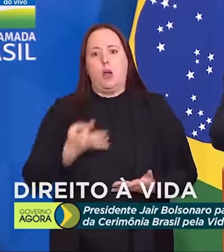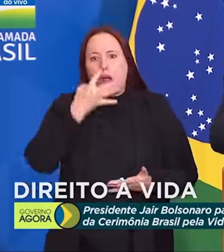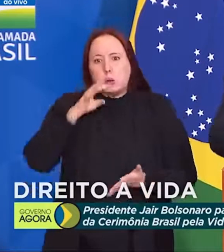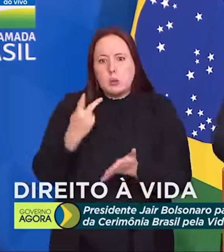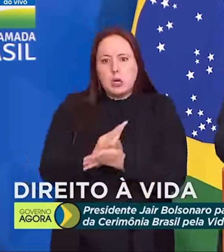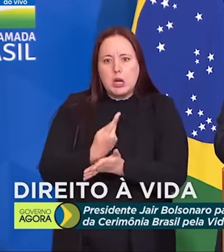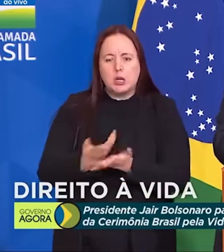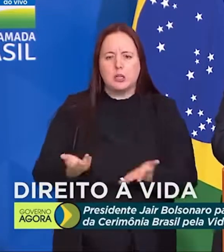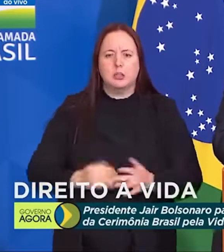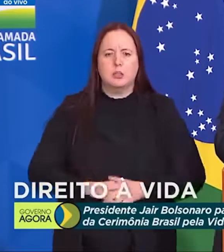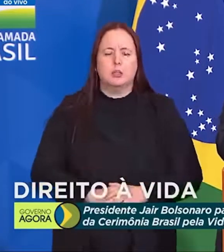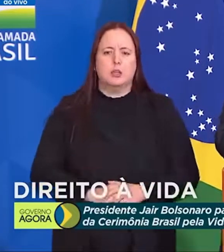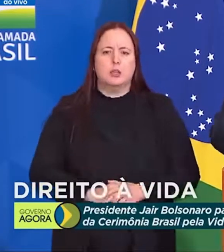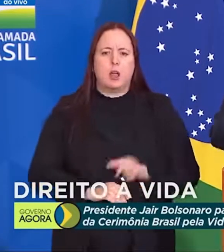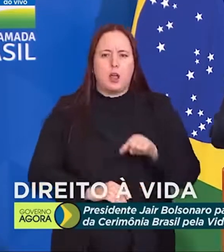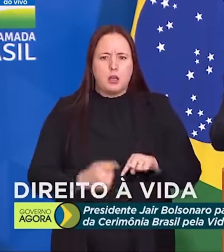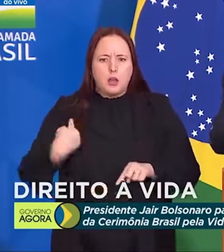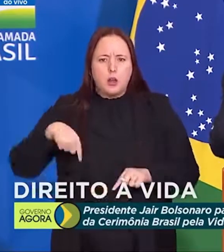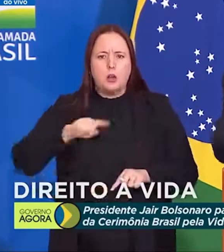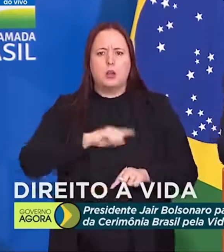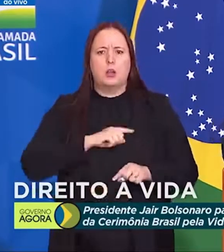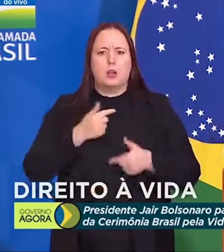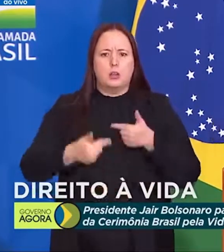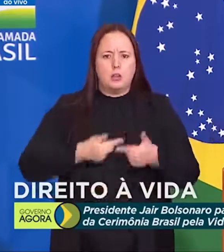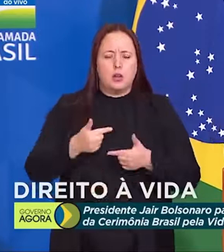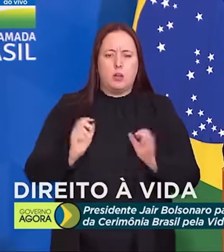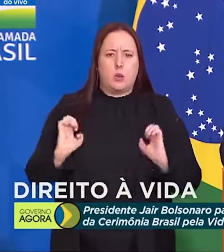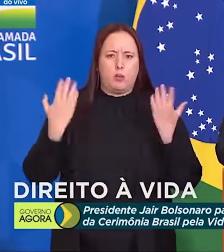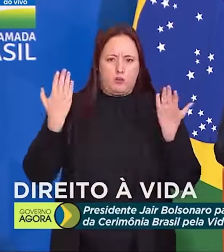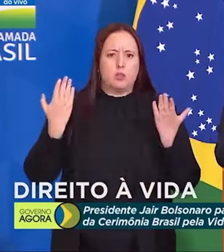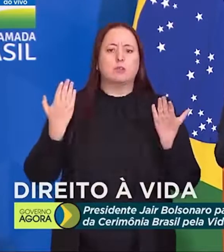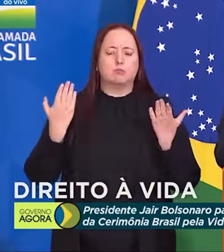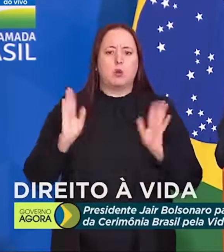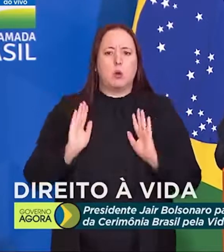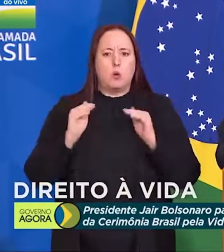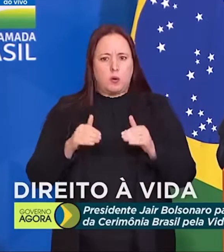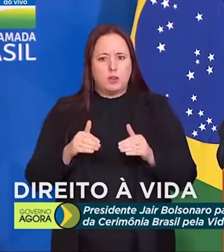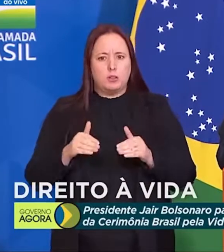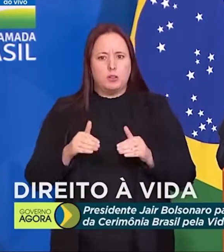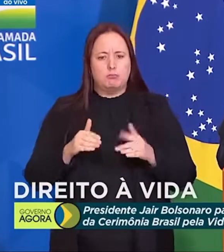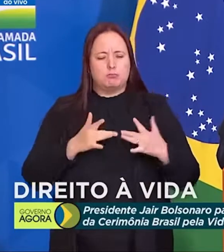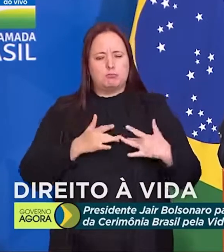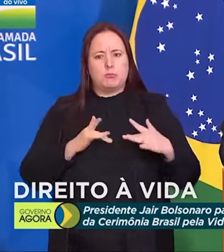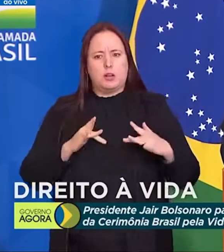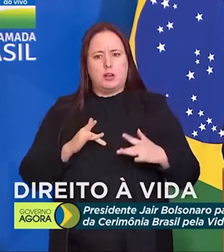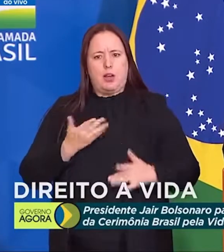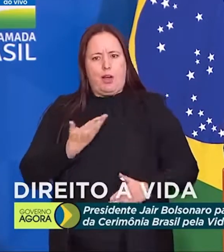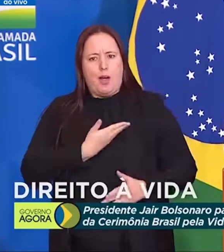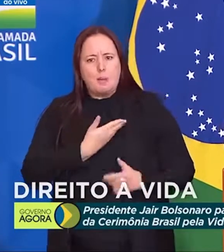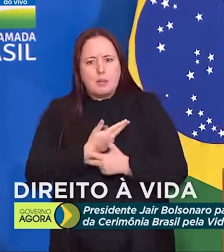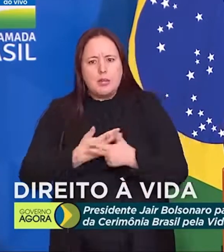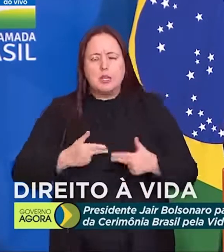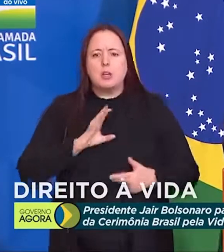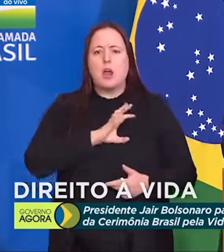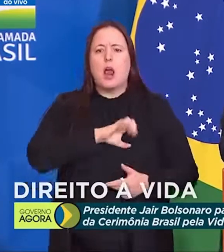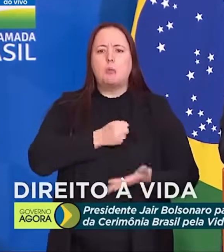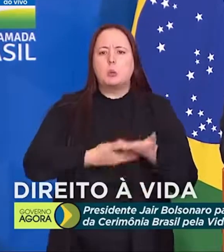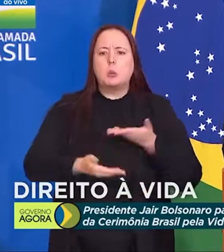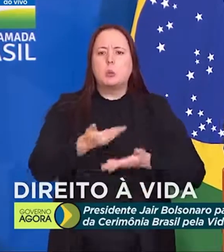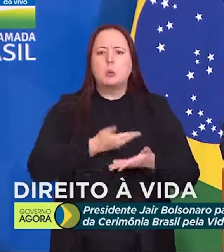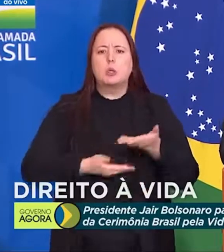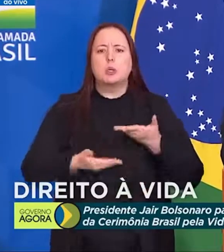Enquanto aqui, nós estamos em um evento voltado para fraternidade, amizade, amor,